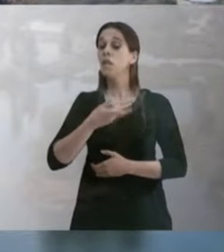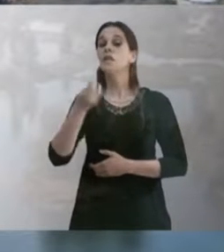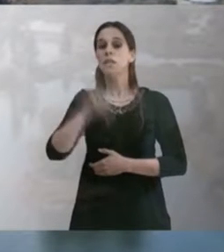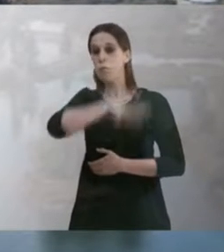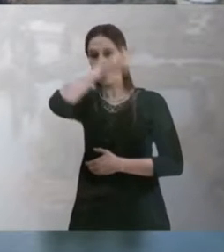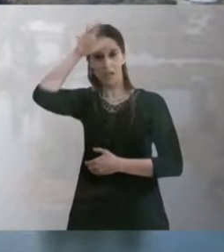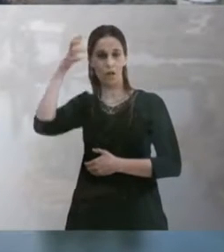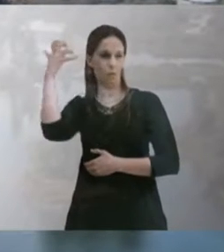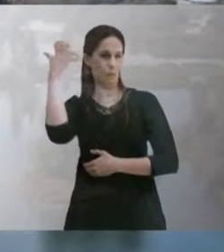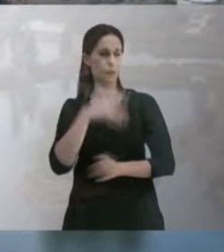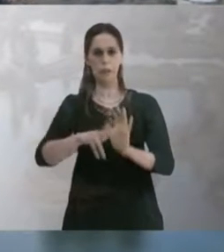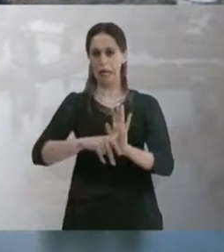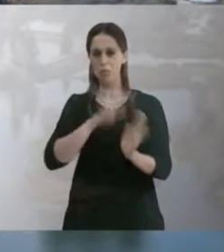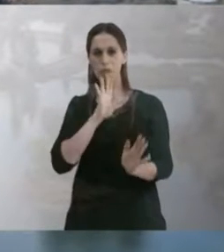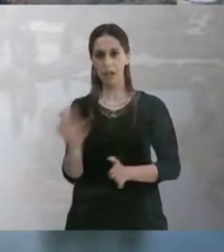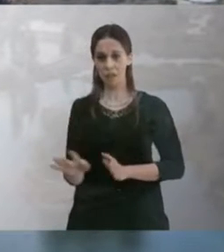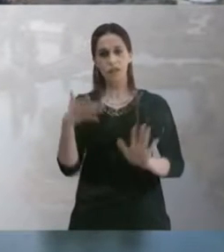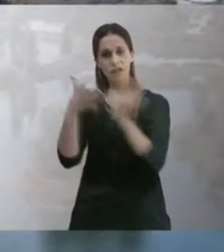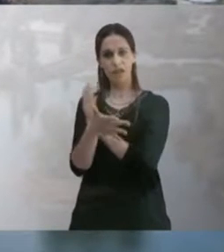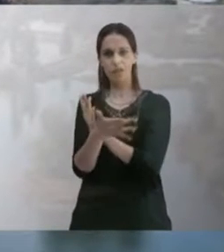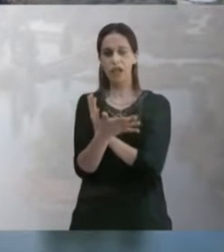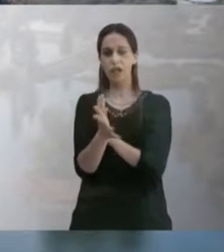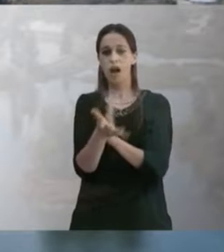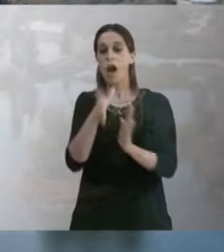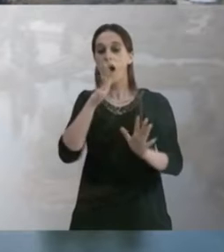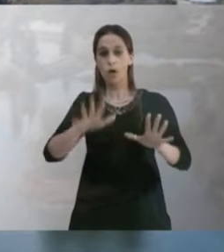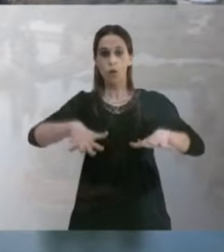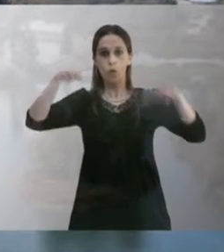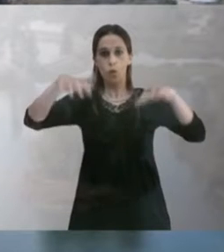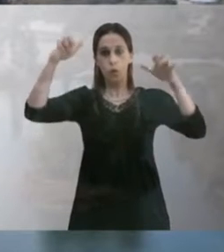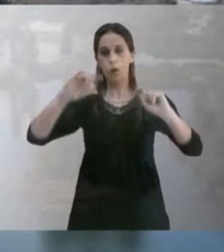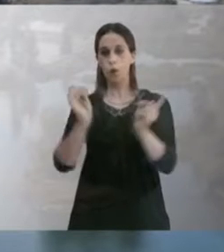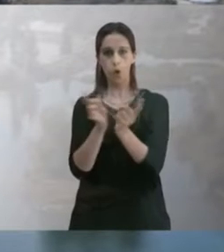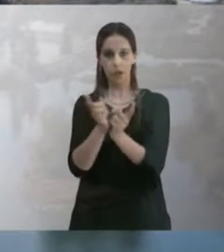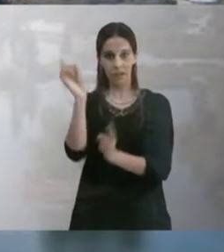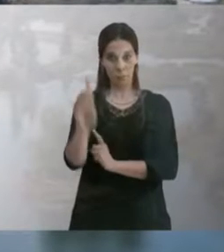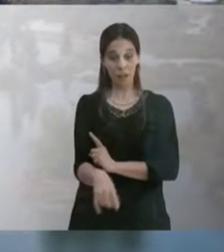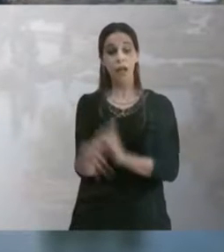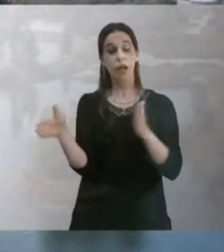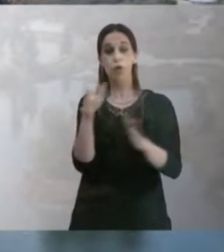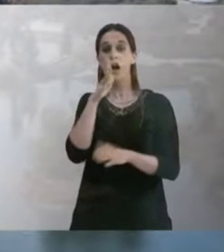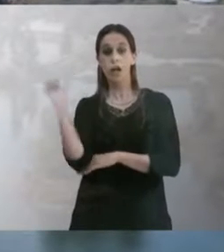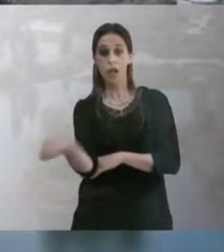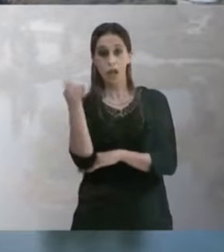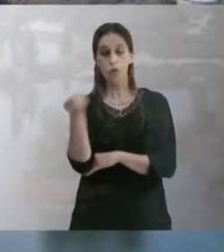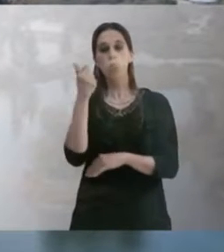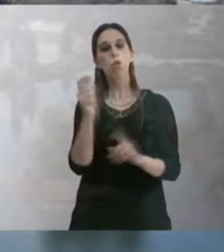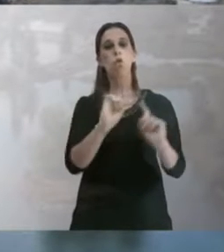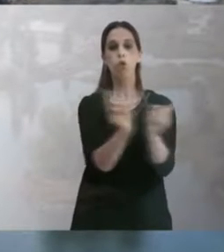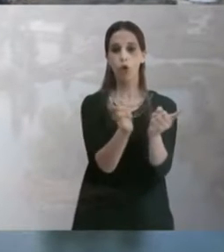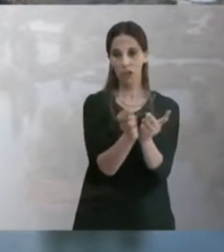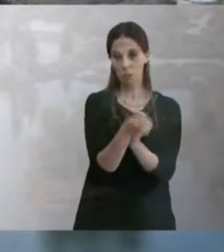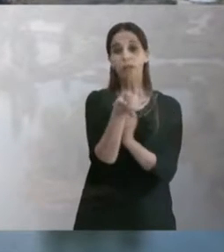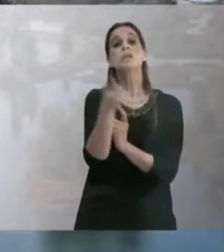embalses... ...hemos tenido un verano extraño y tardío... ...ella ha provocado intensas evaporaciones... ...pero más cortas que otros años... ...la campaña de riego